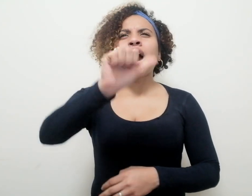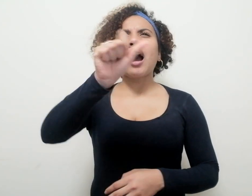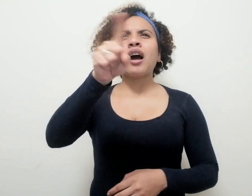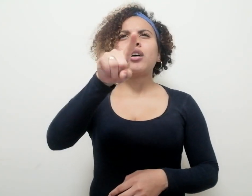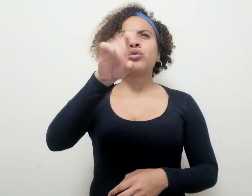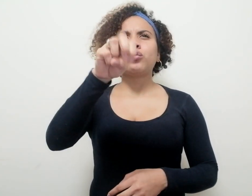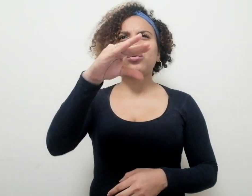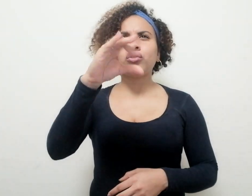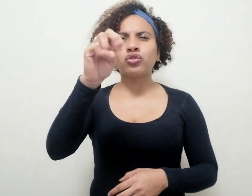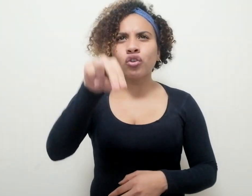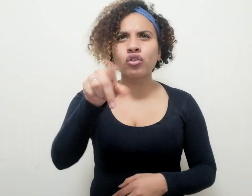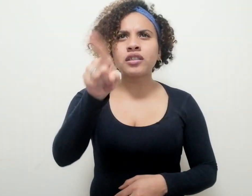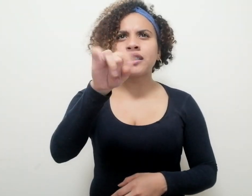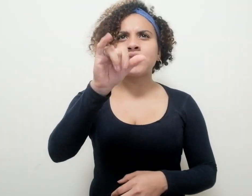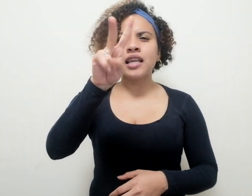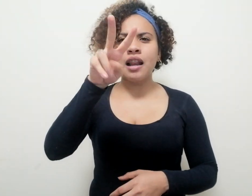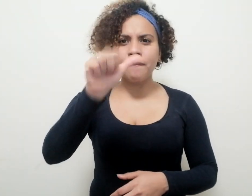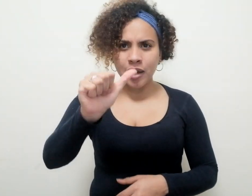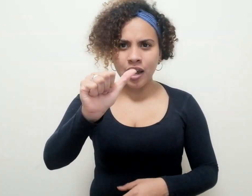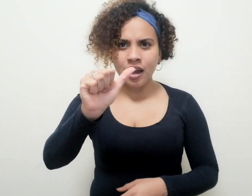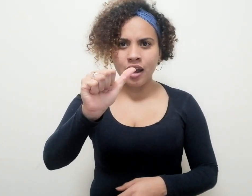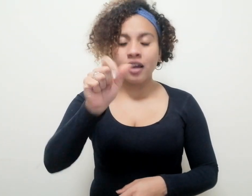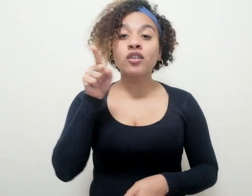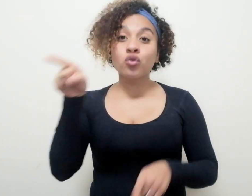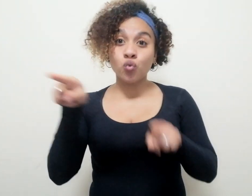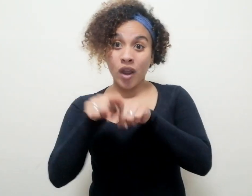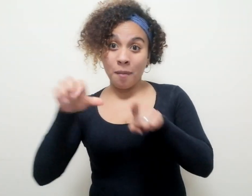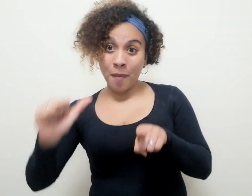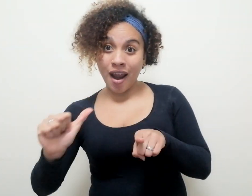Silva y su hermana Elvira.